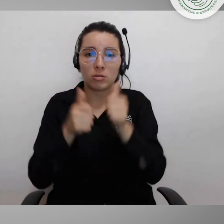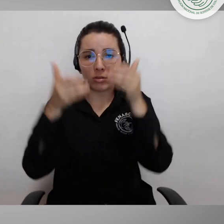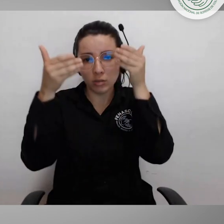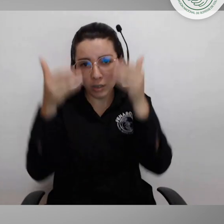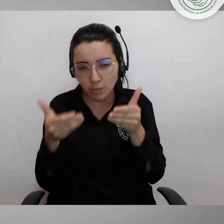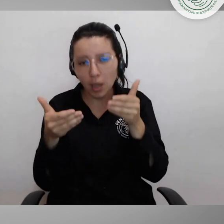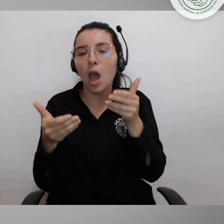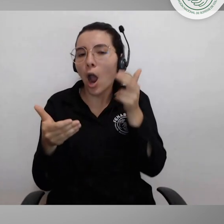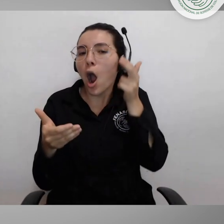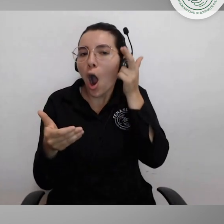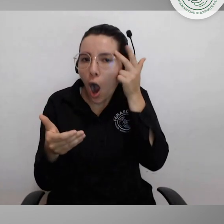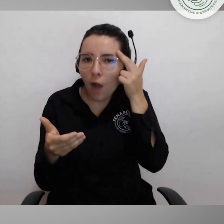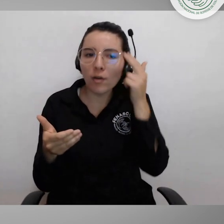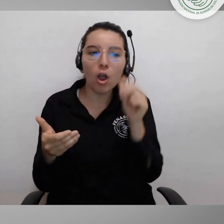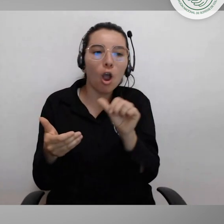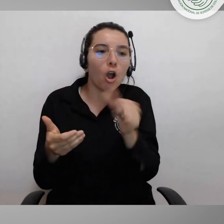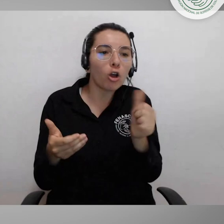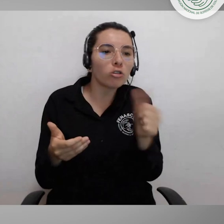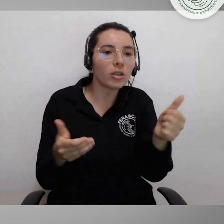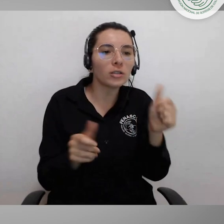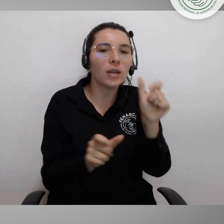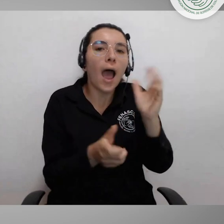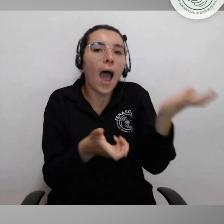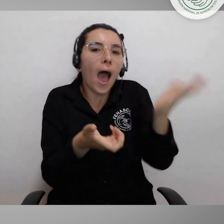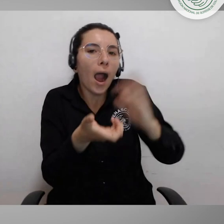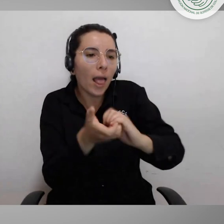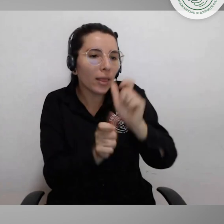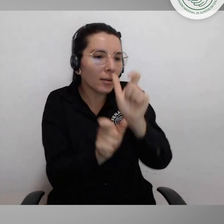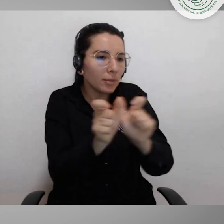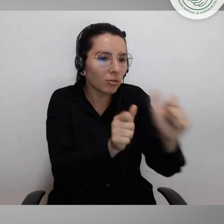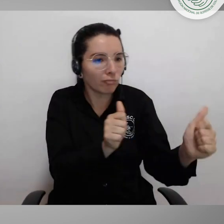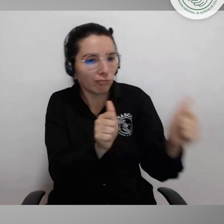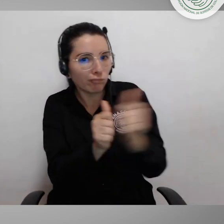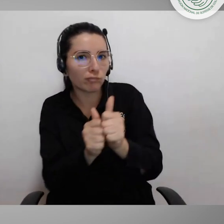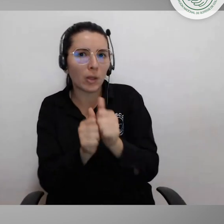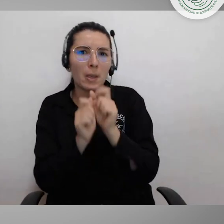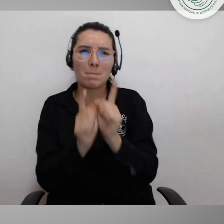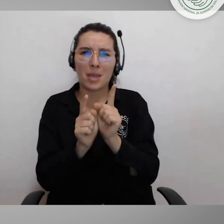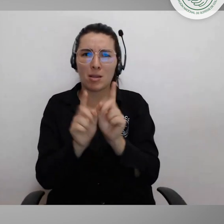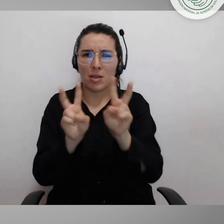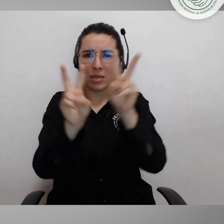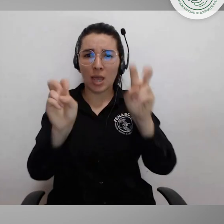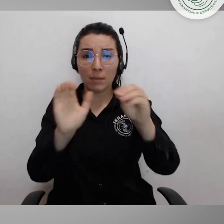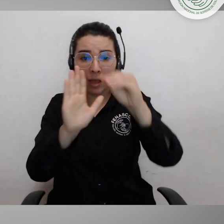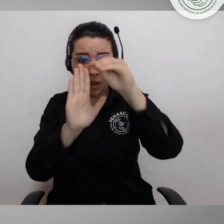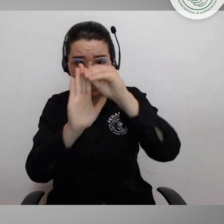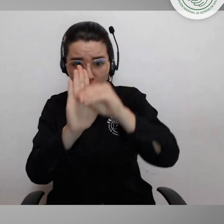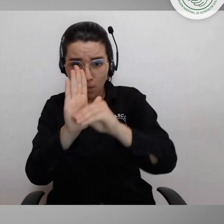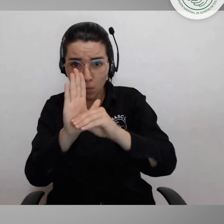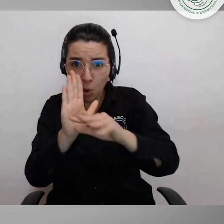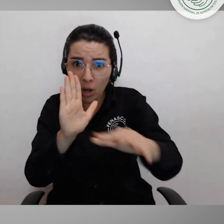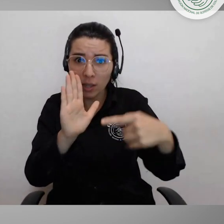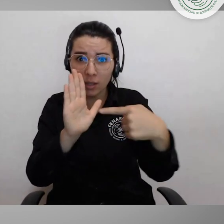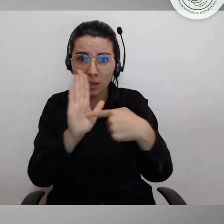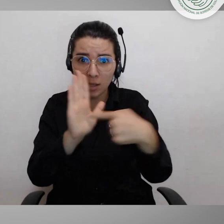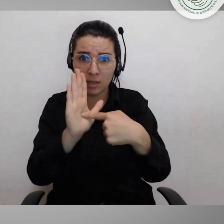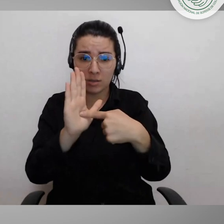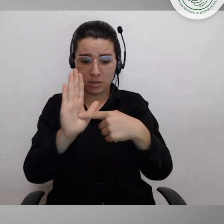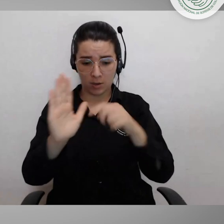Personas que efectivamente, por supuesto, seguro habrán otras personas acompañando, pero